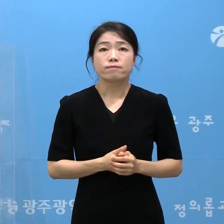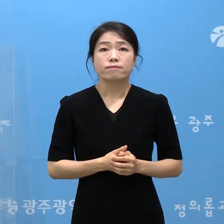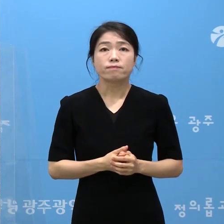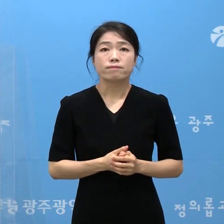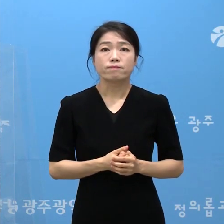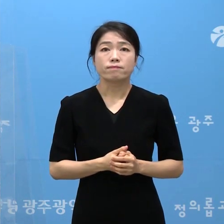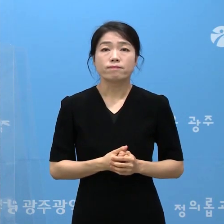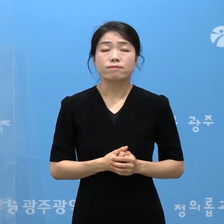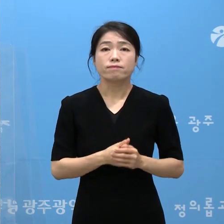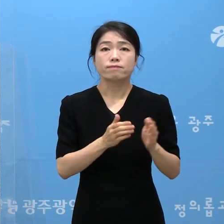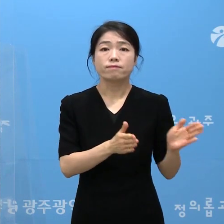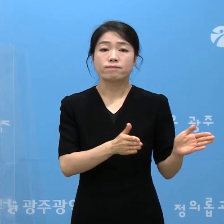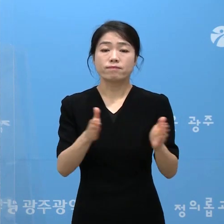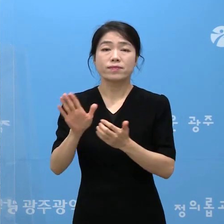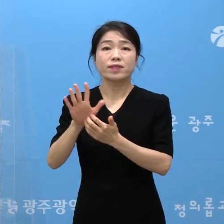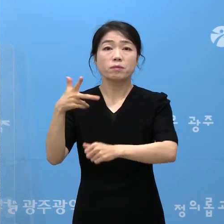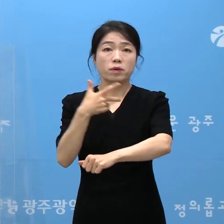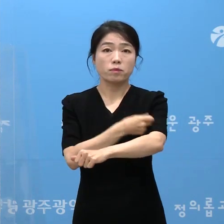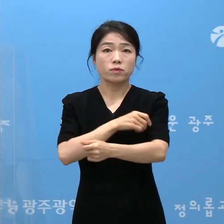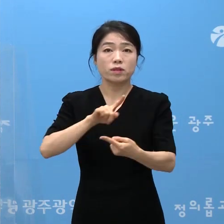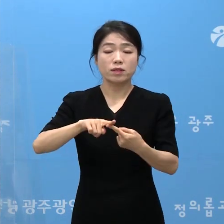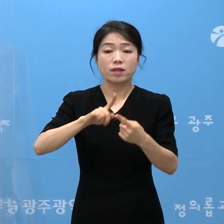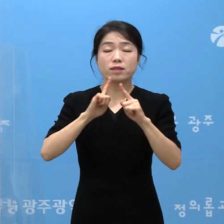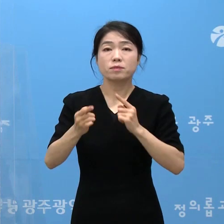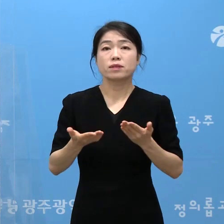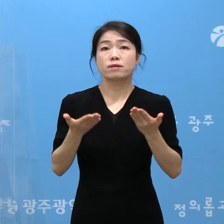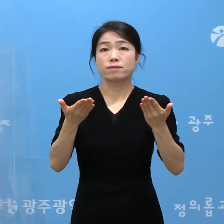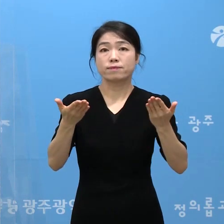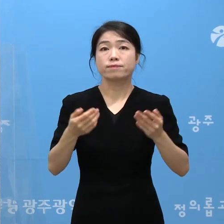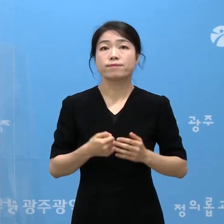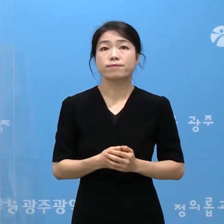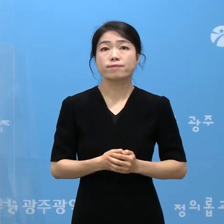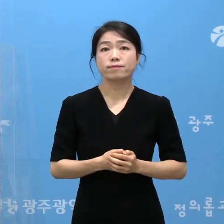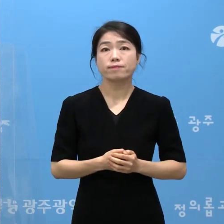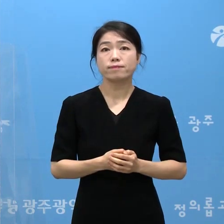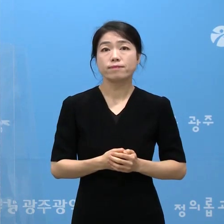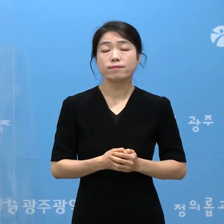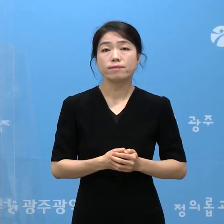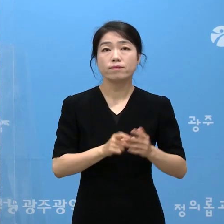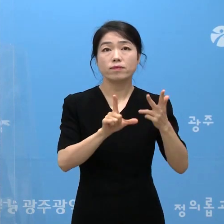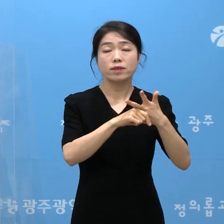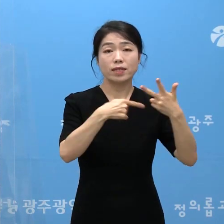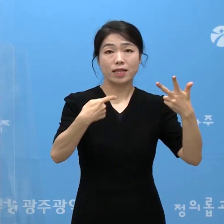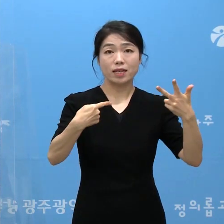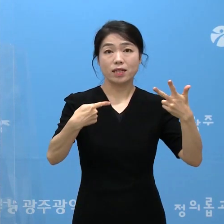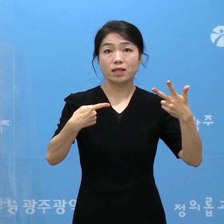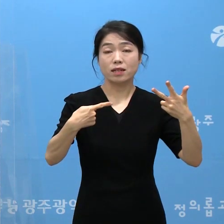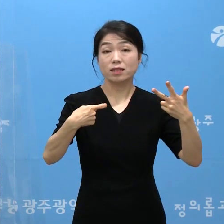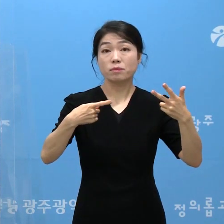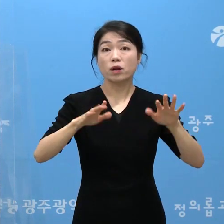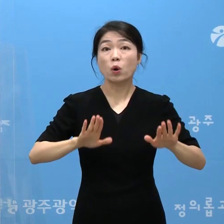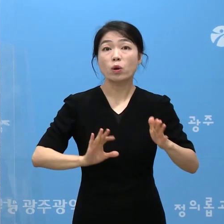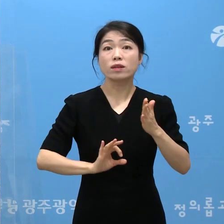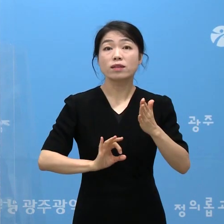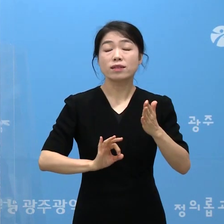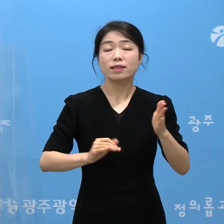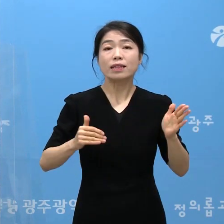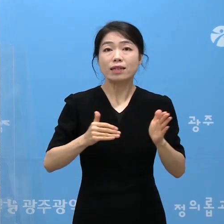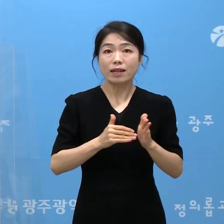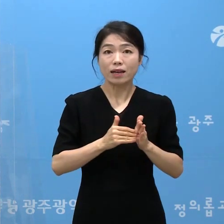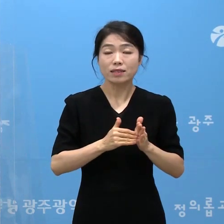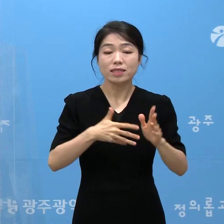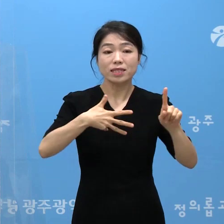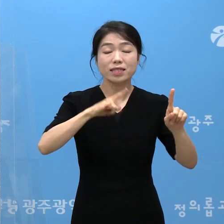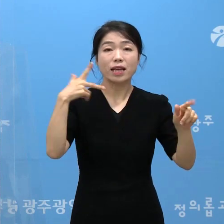다음은 예방접종에 관하여 말씀드리겠습니다. 7월 1일 오늘 이 시간까지 1차 누적 접종